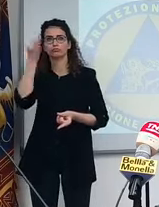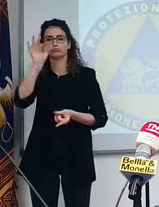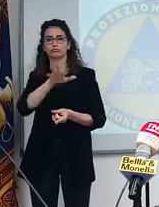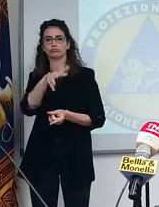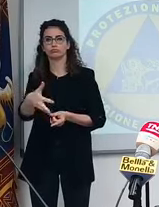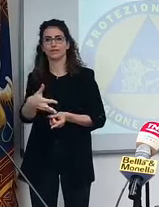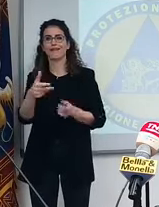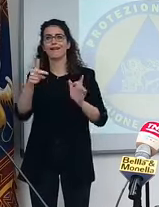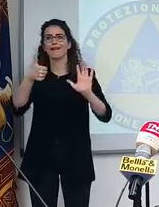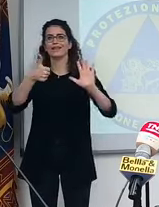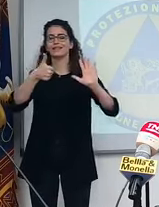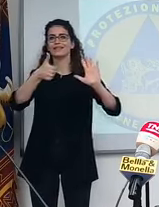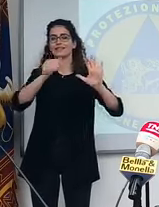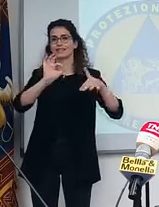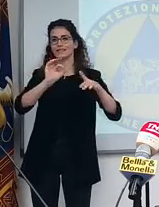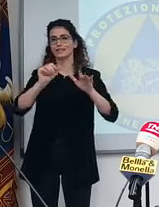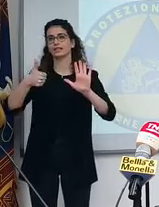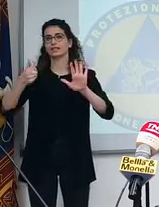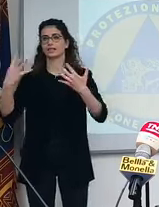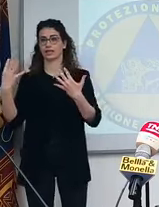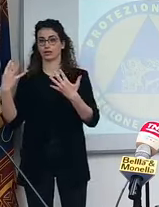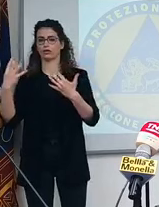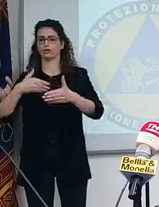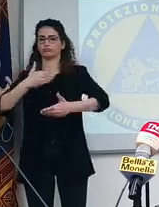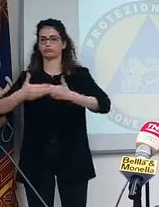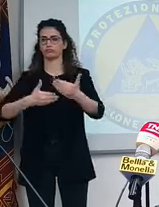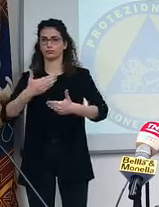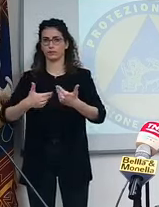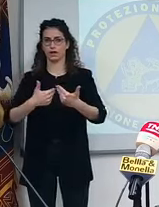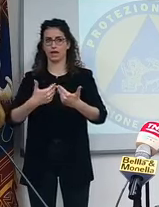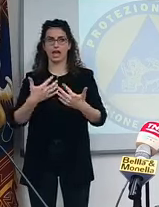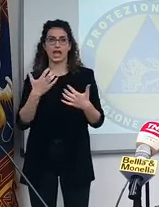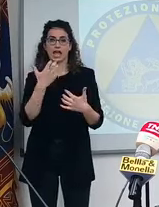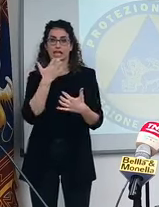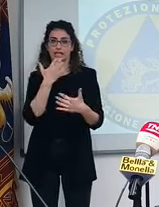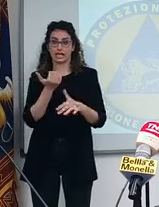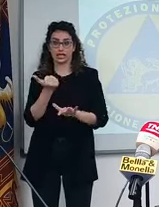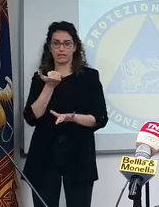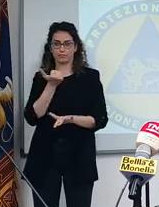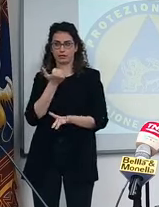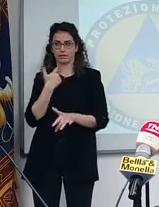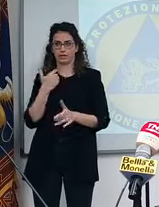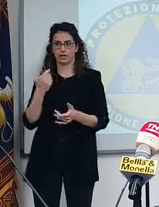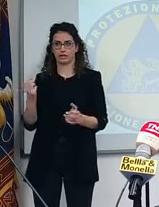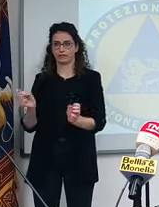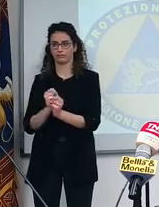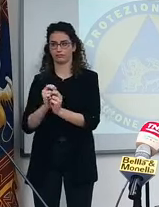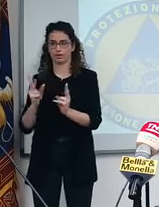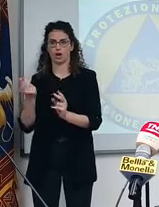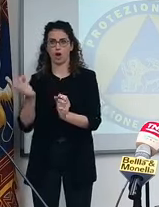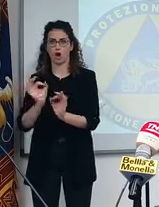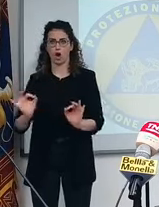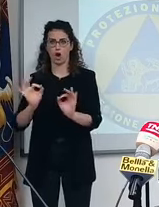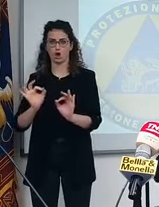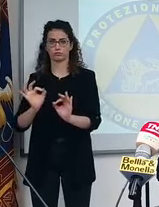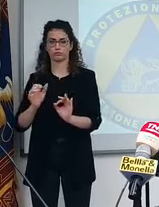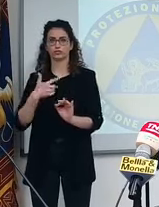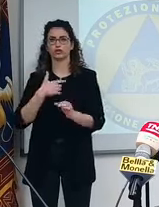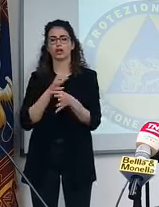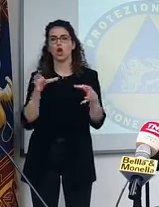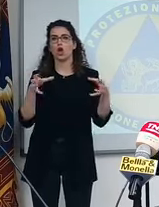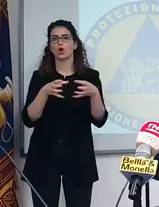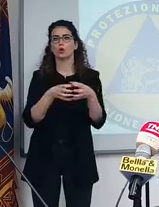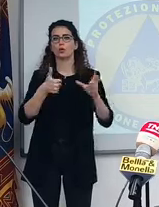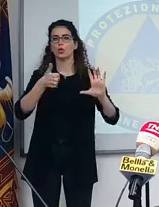60-69 e avanti così. Ma prima dell'estate, se non mi fanno sorprese, io gli over 60, cioè tutti